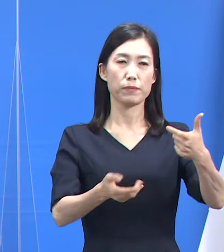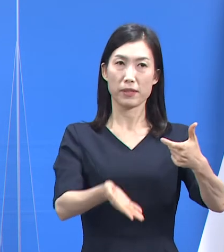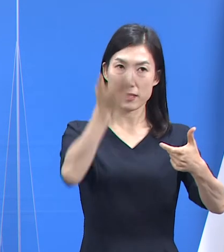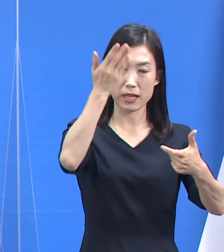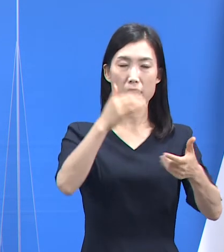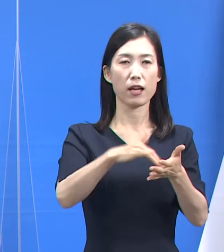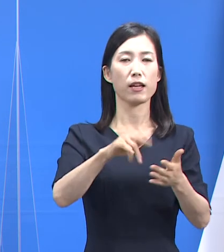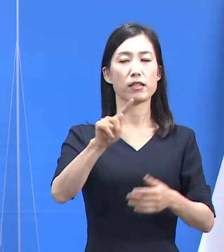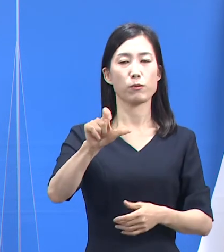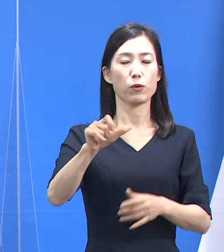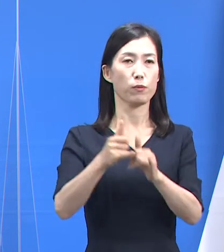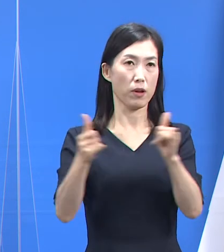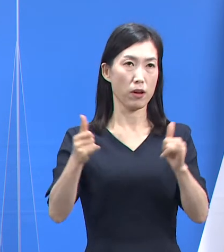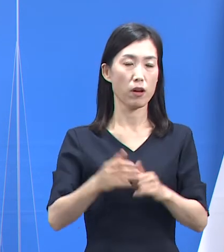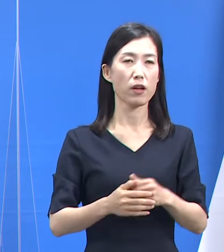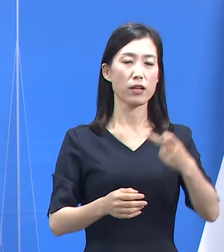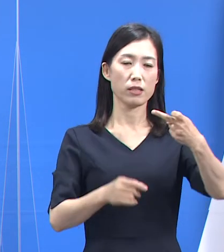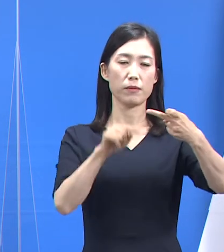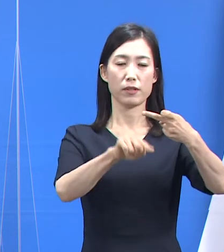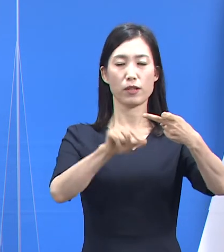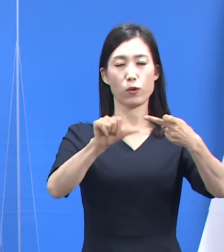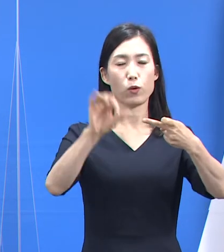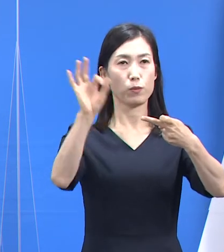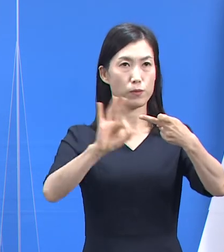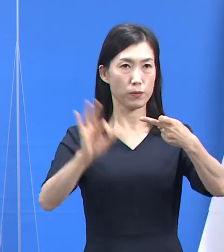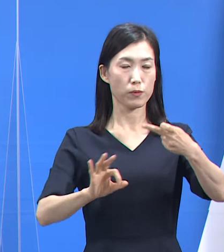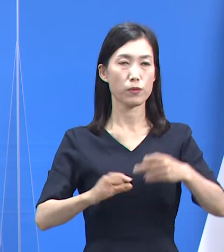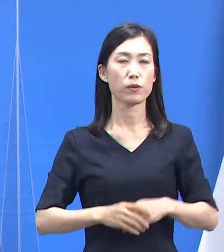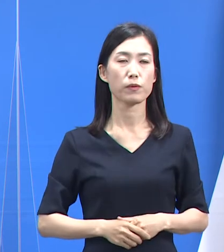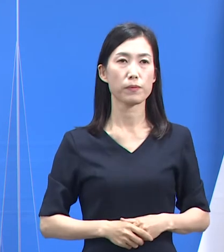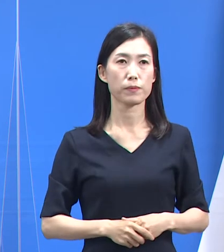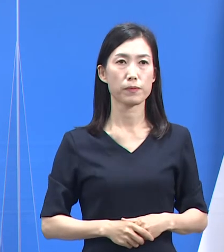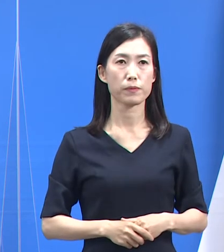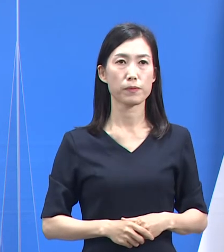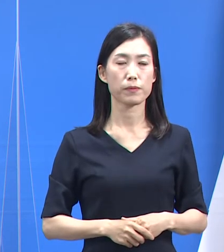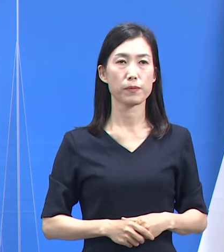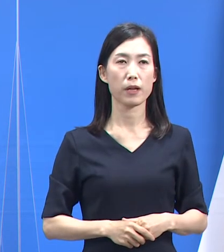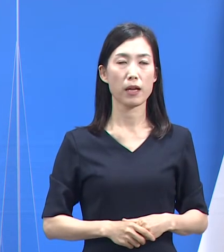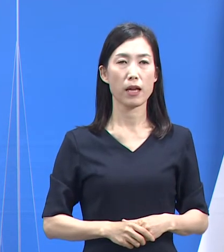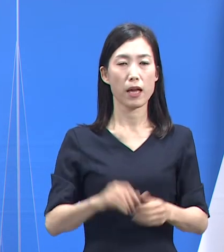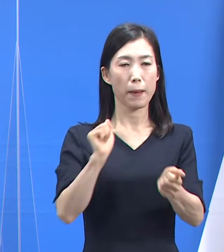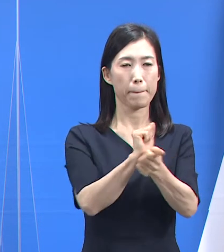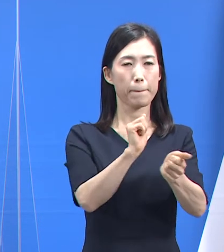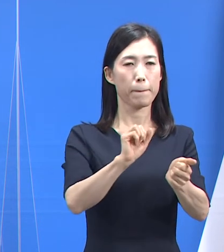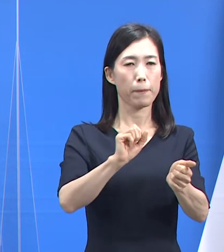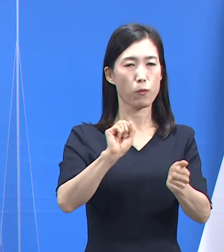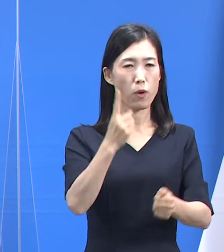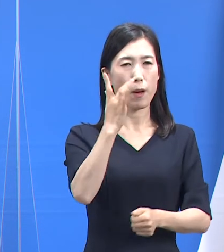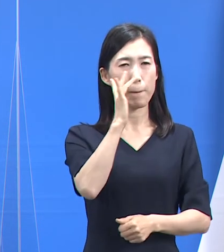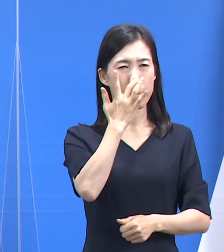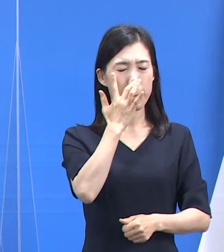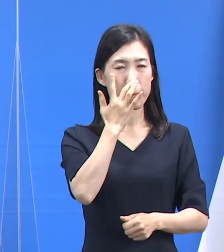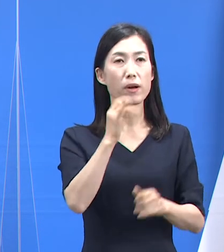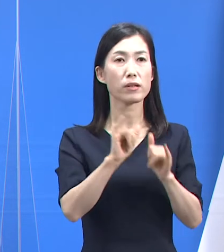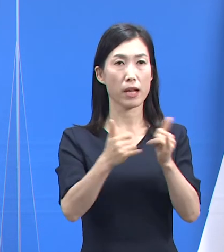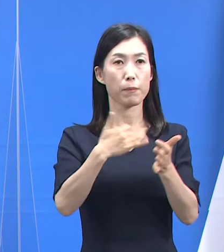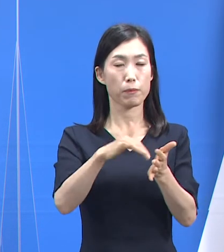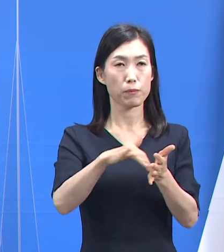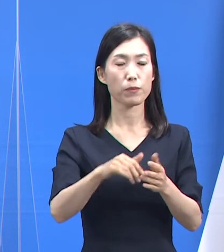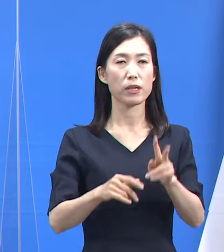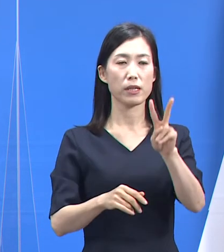15명으로 12.5%를 차지합니다. 감염 경로를 알 수 없는 확진자는